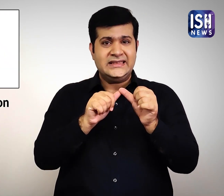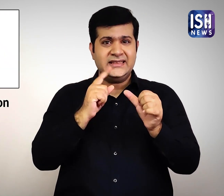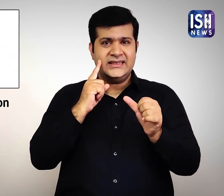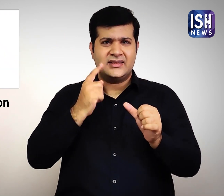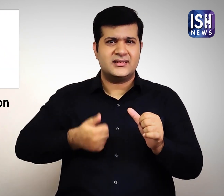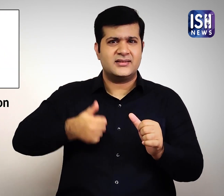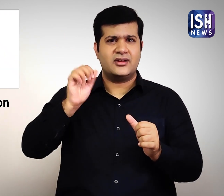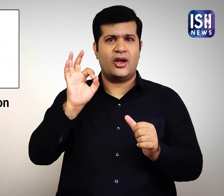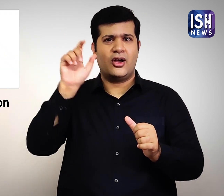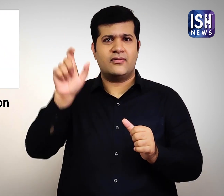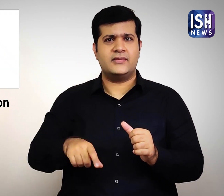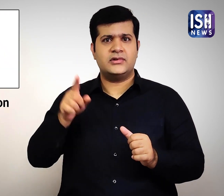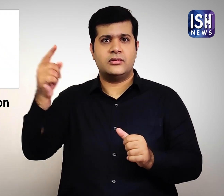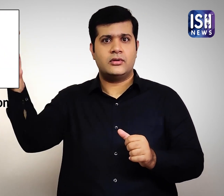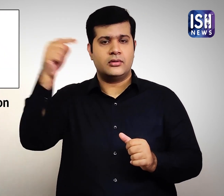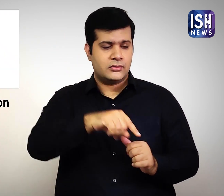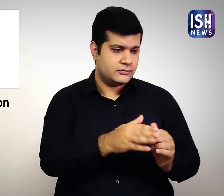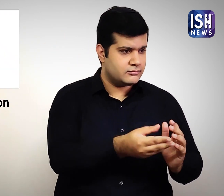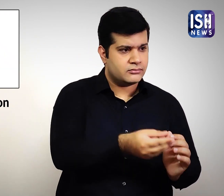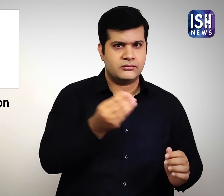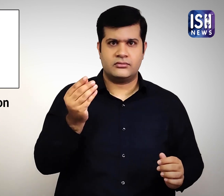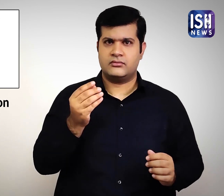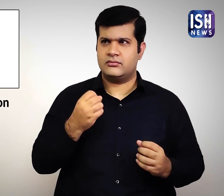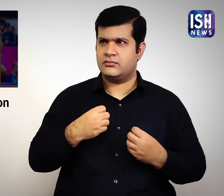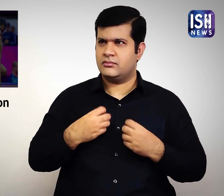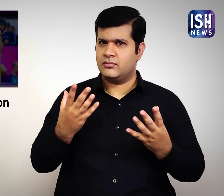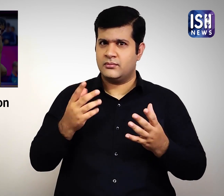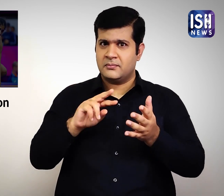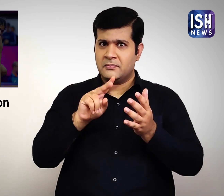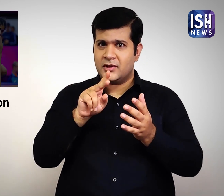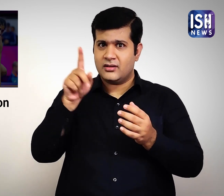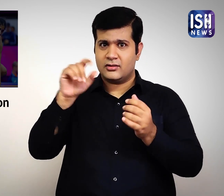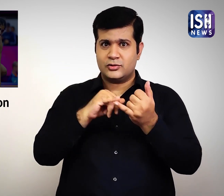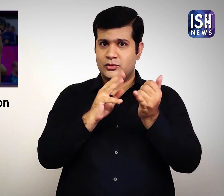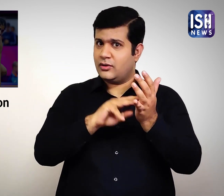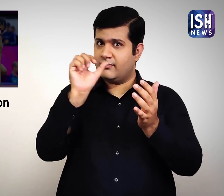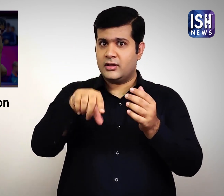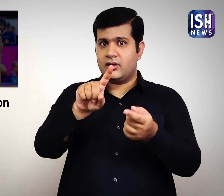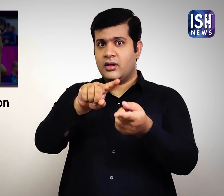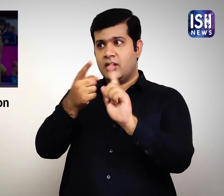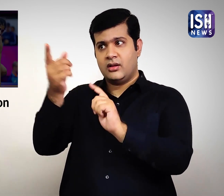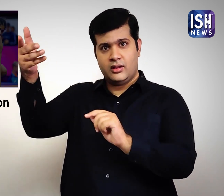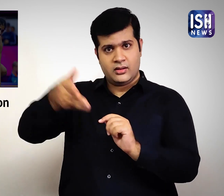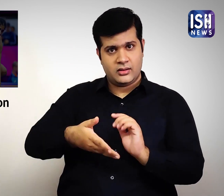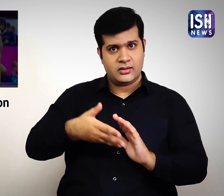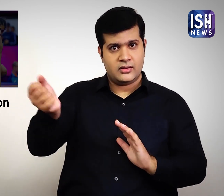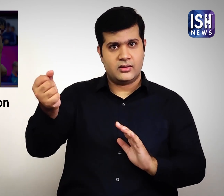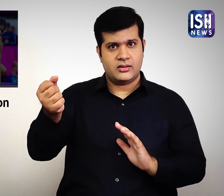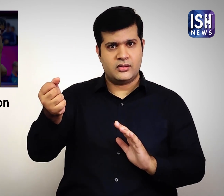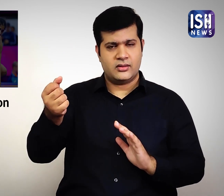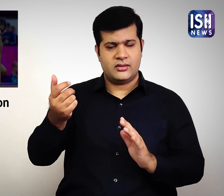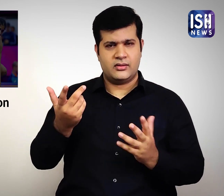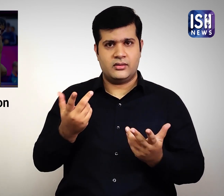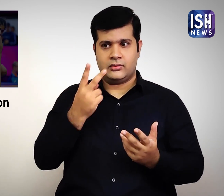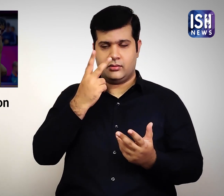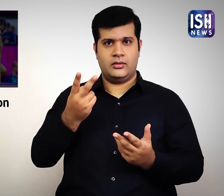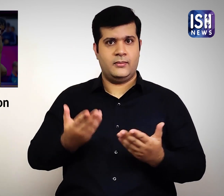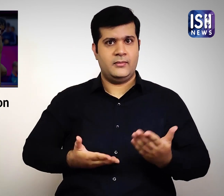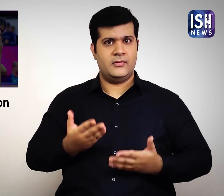भेजा। SAI के अधिकारी को भेजने के